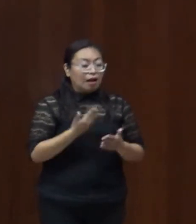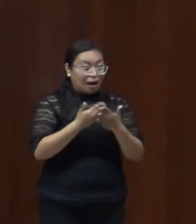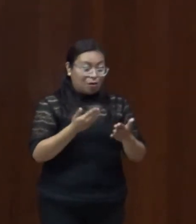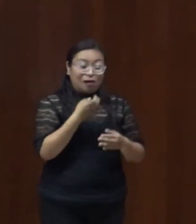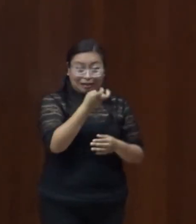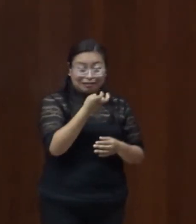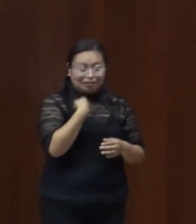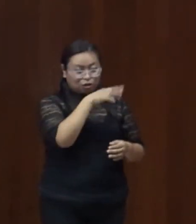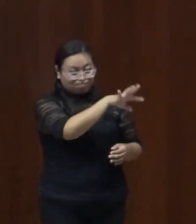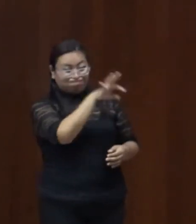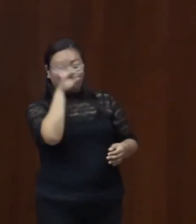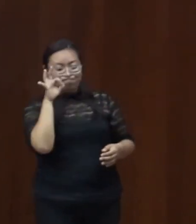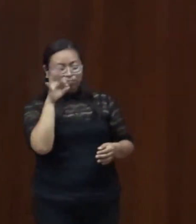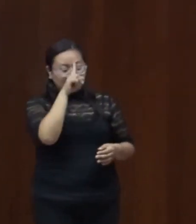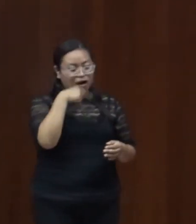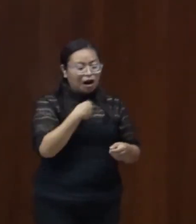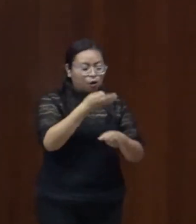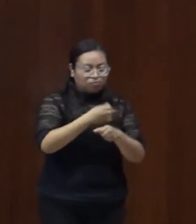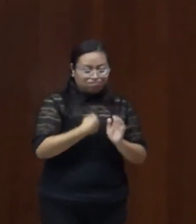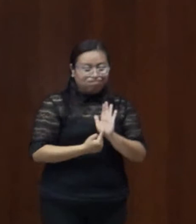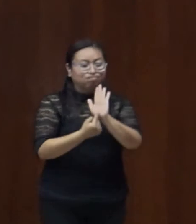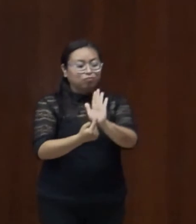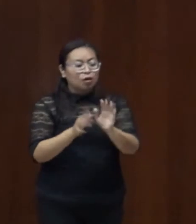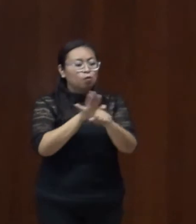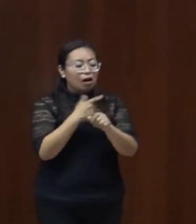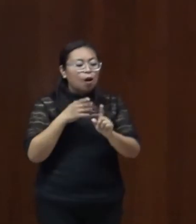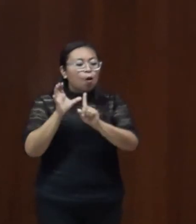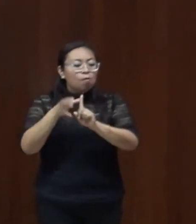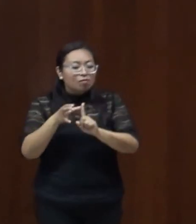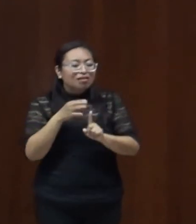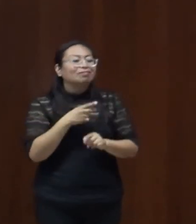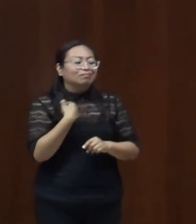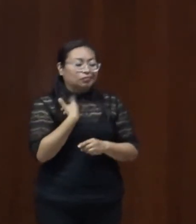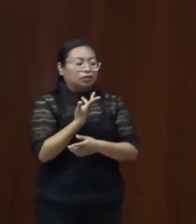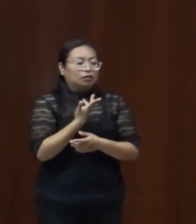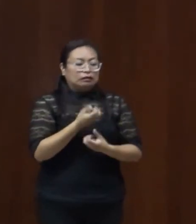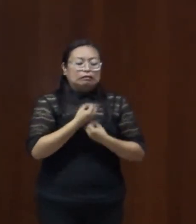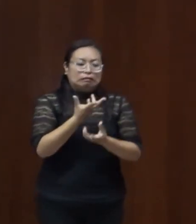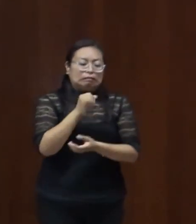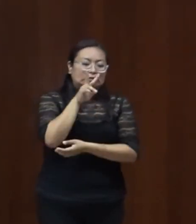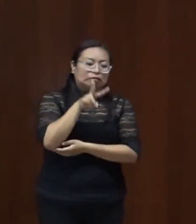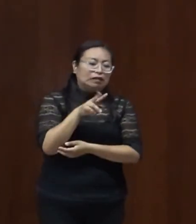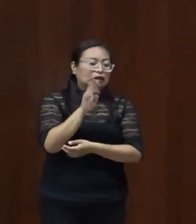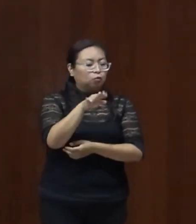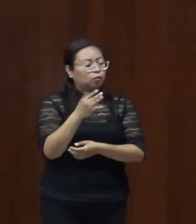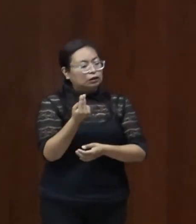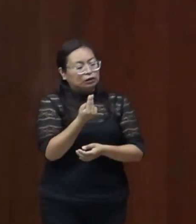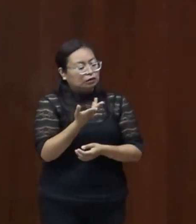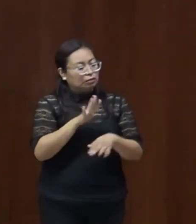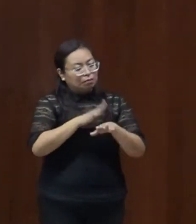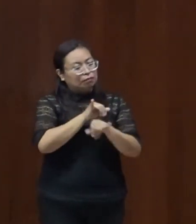a colación es que el Comité expresa su preocupación por la falta de información incluyendo información